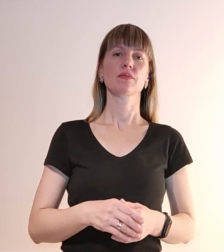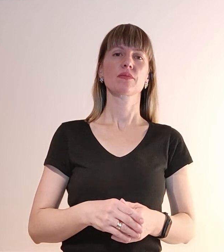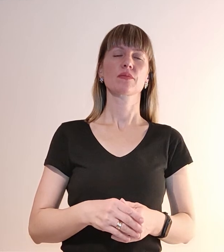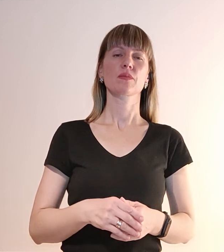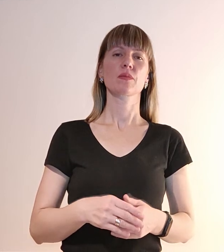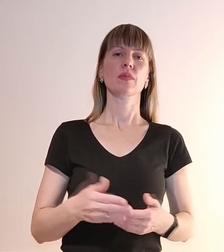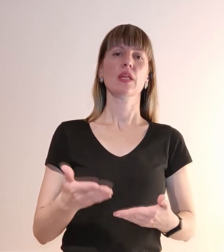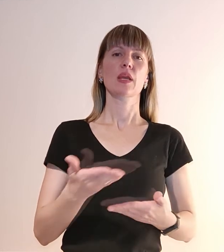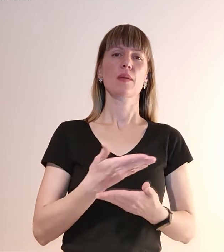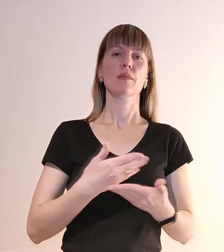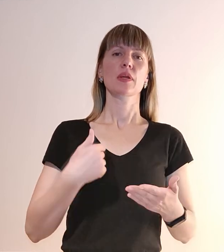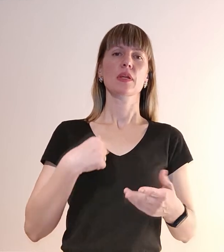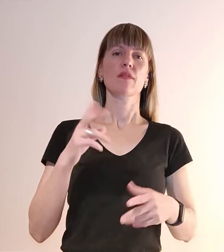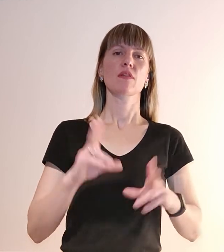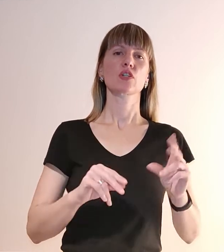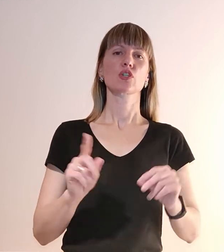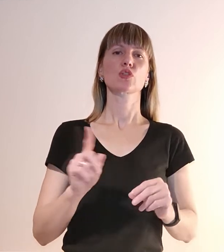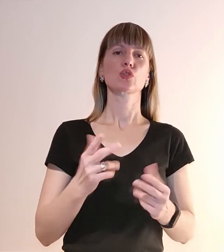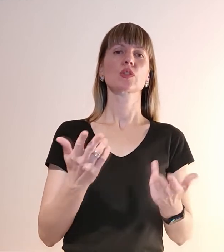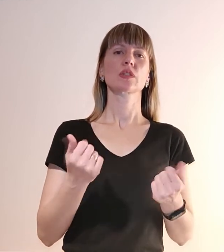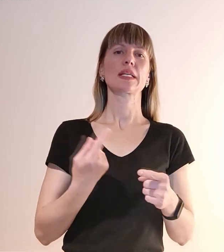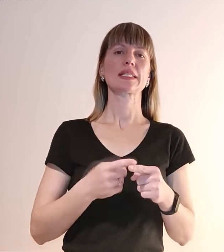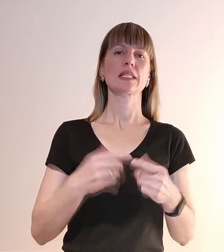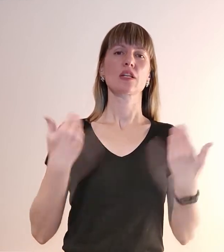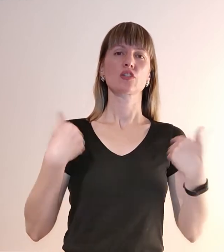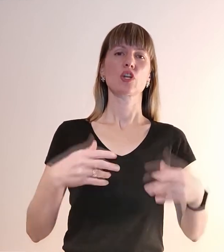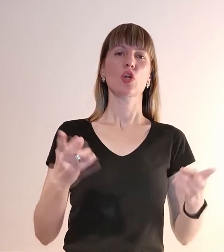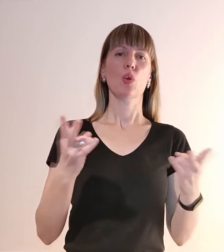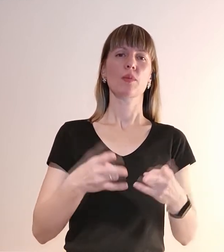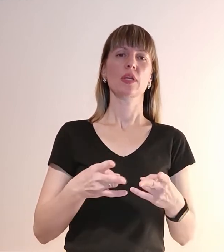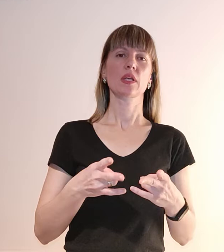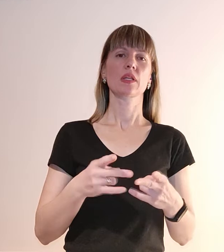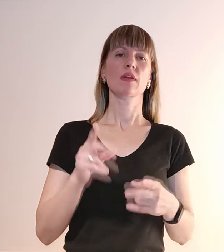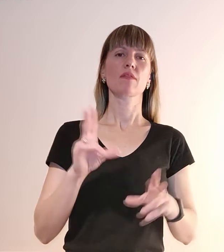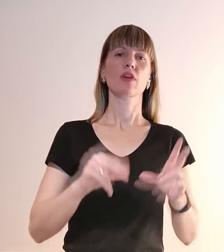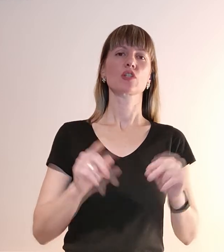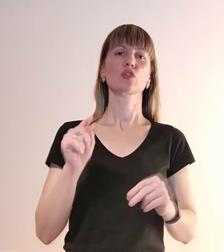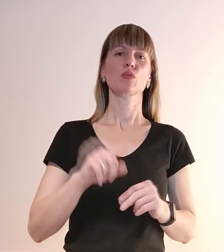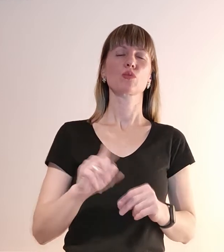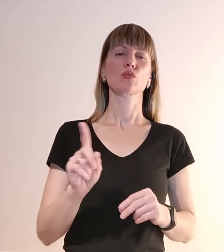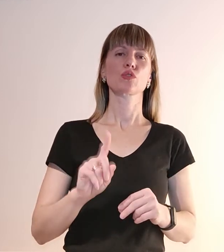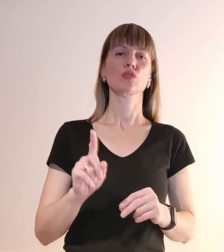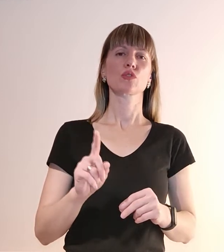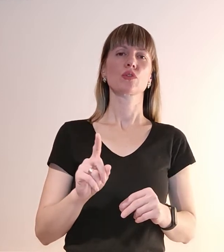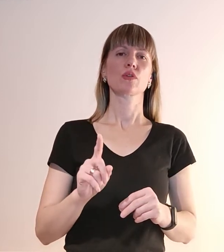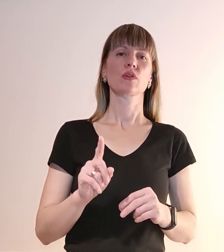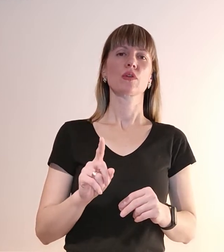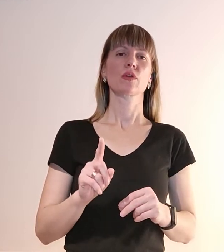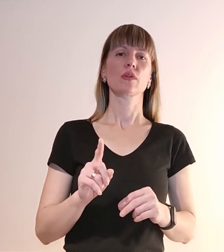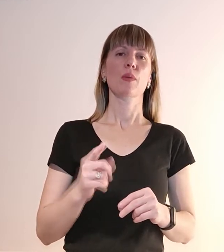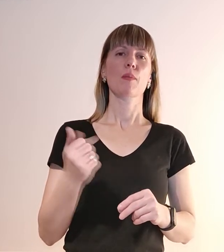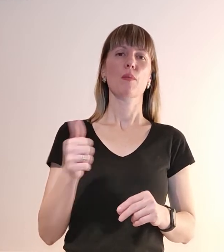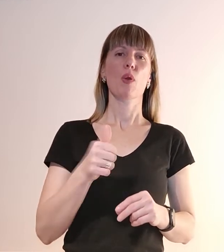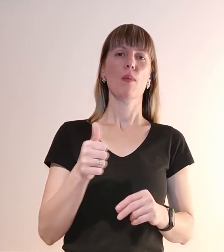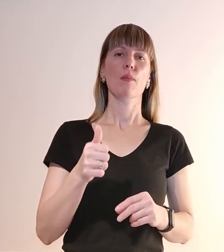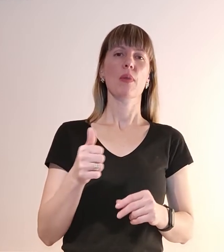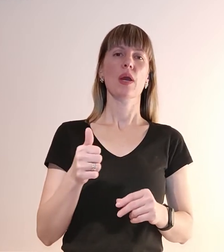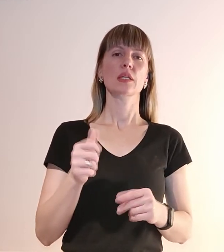Я вважаю, що так, ці жилети необхідні. Вважаю, тому що, по-перше, зі словом самих